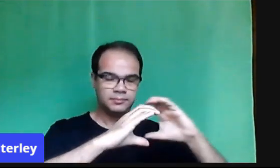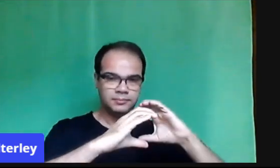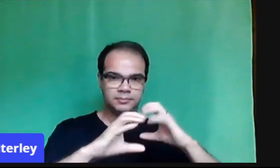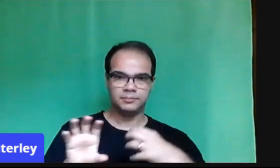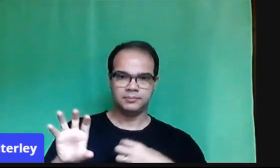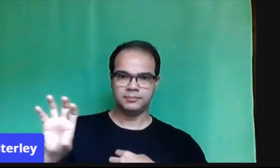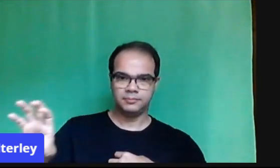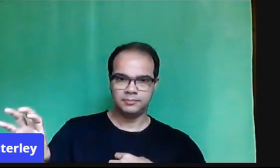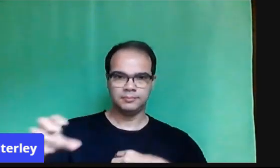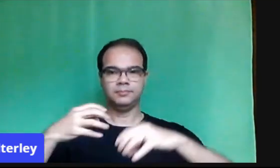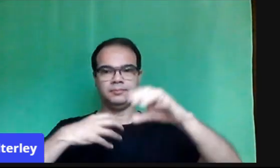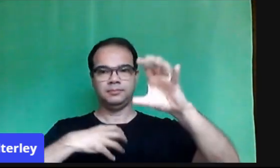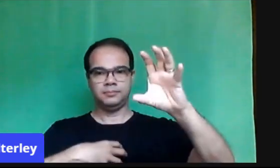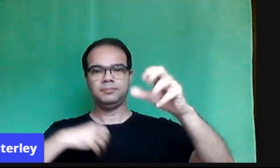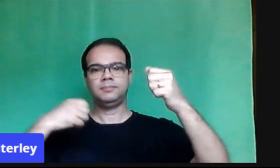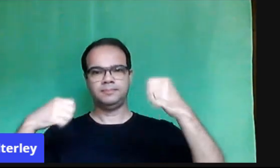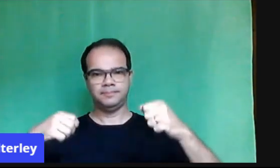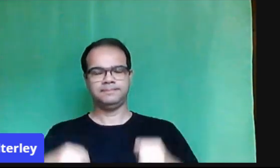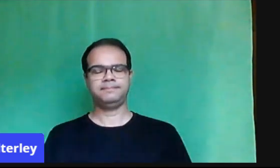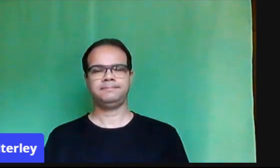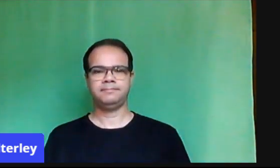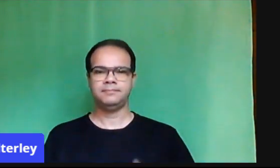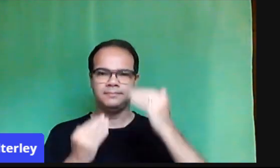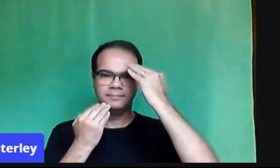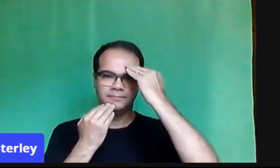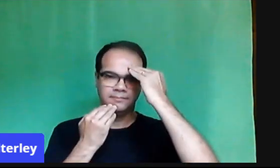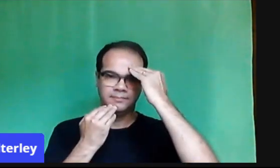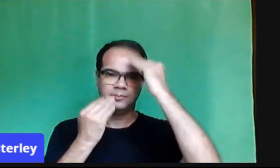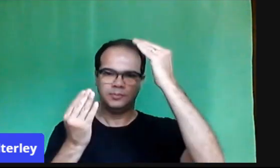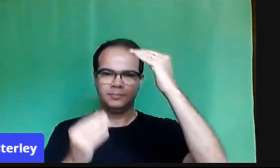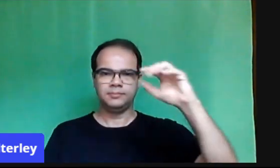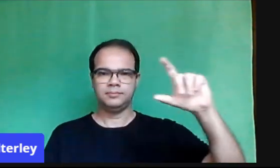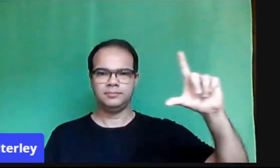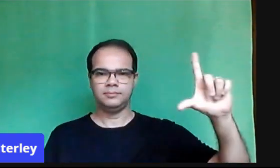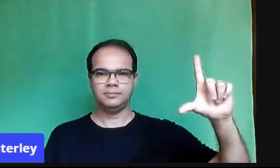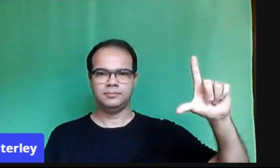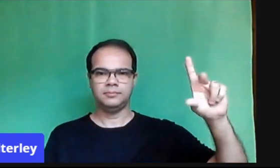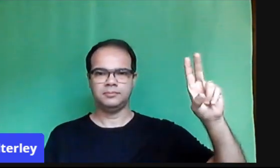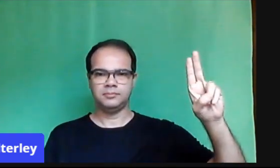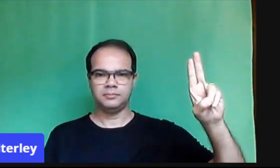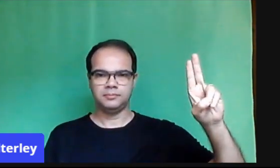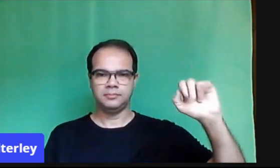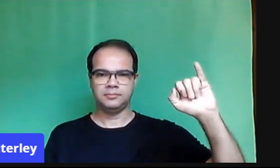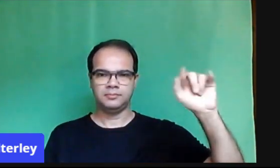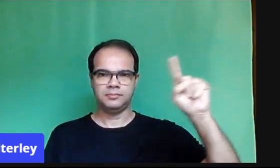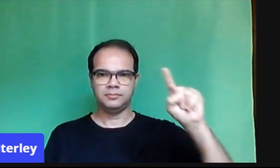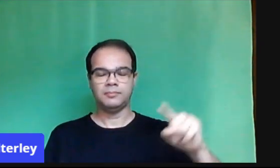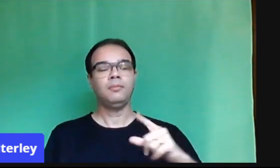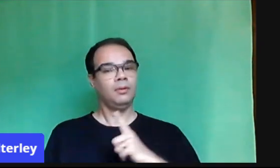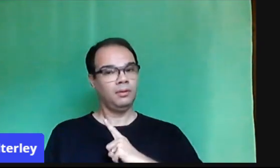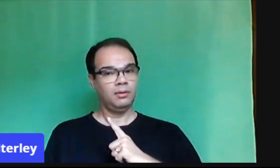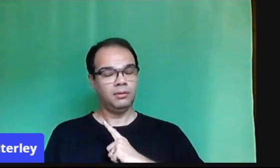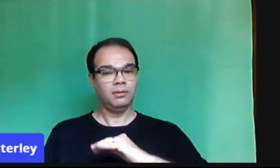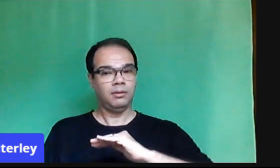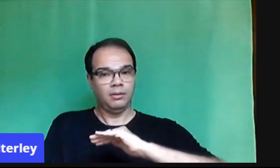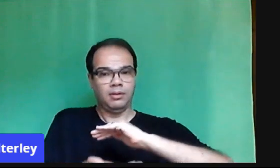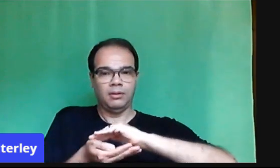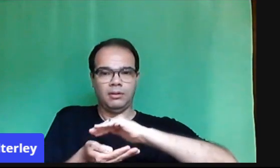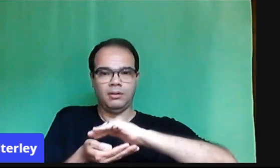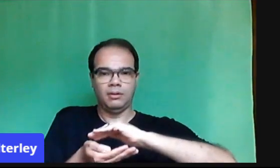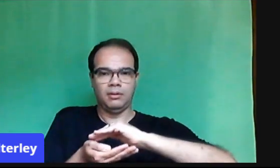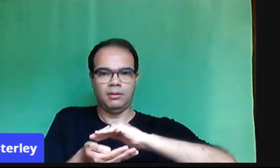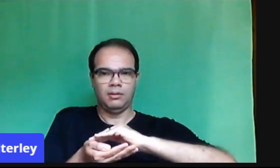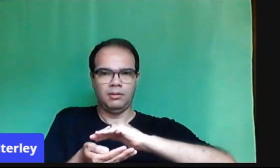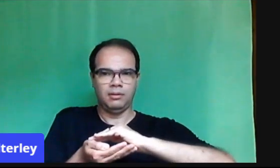Eu que agradeço, professora Cheira. Então, se você ver, professora Cheira, tem vários trabalhos bacanas na rede municipal. Os professores estão